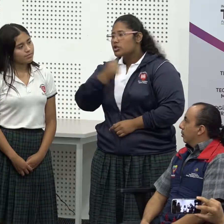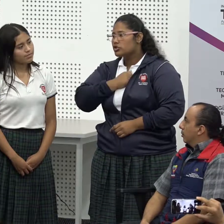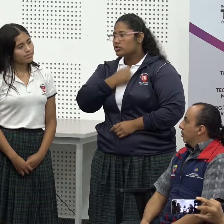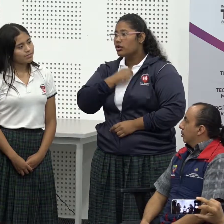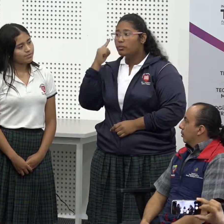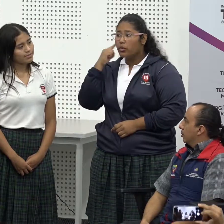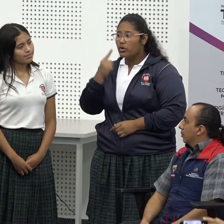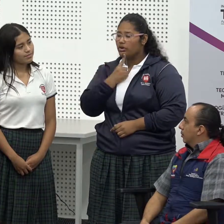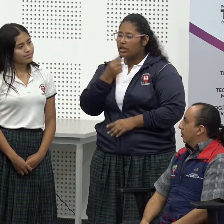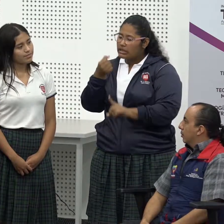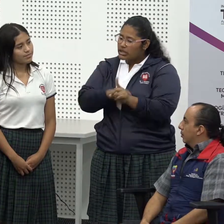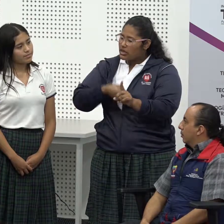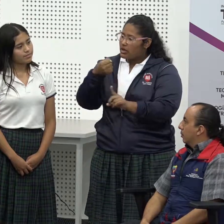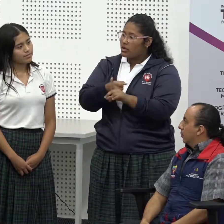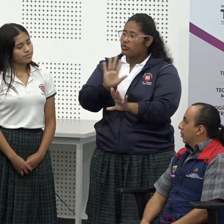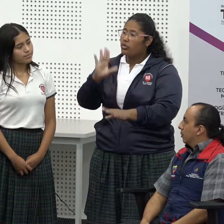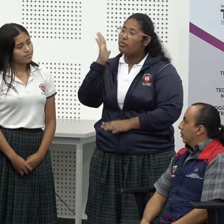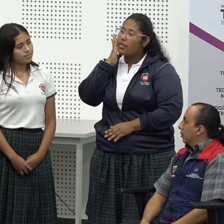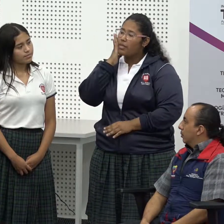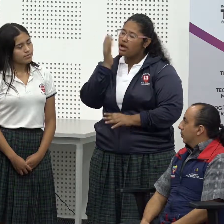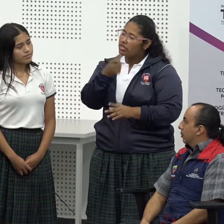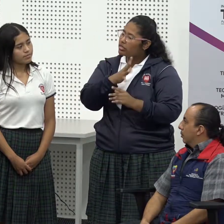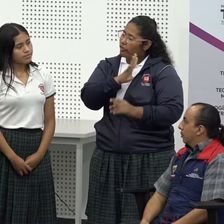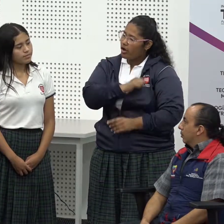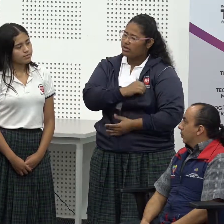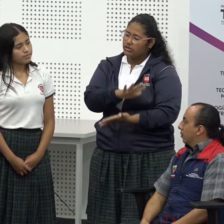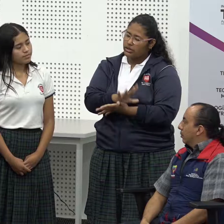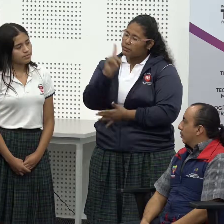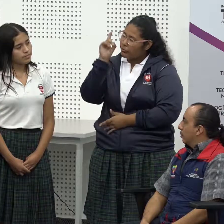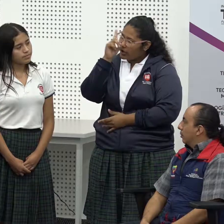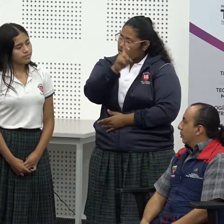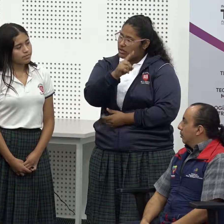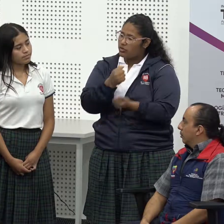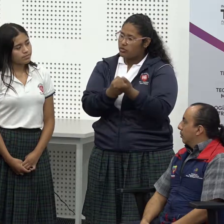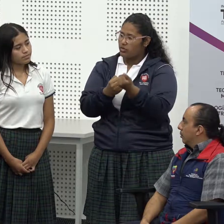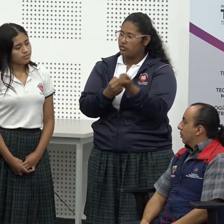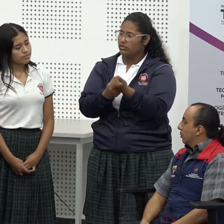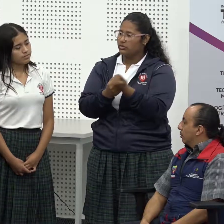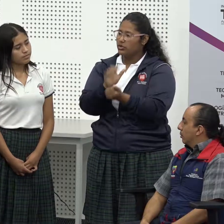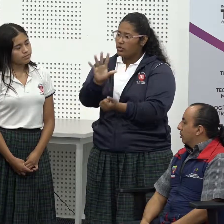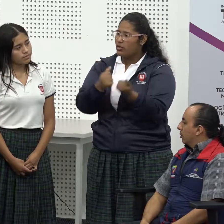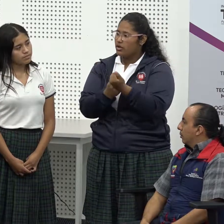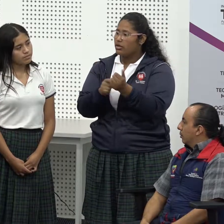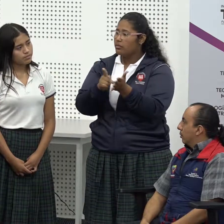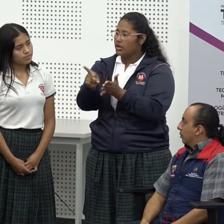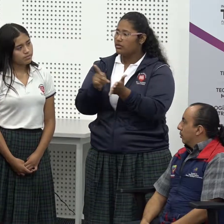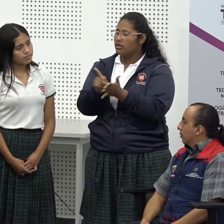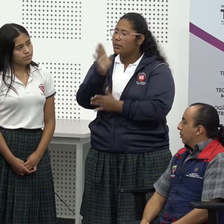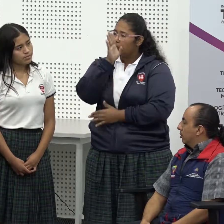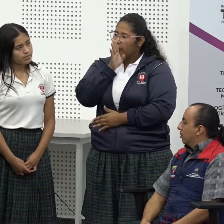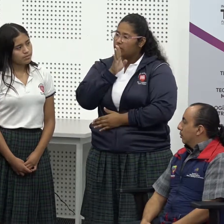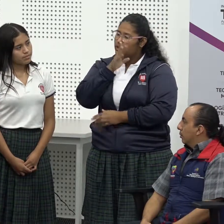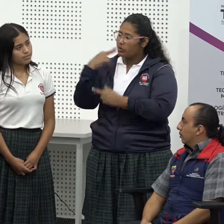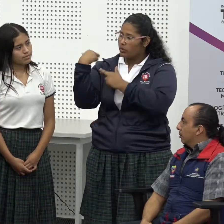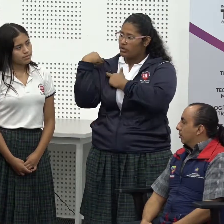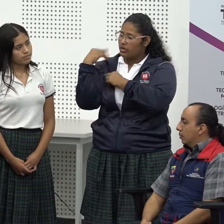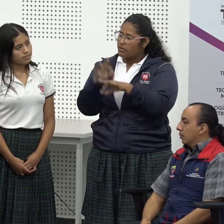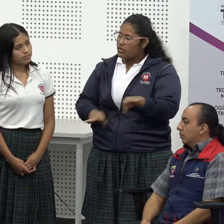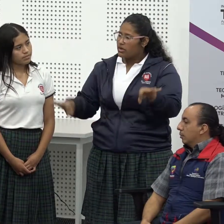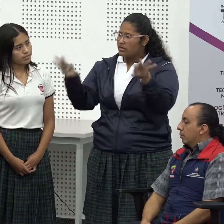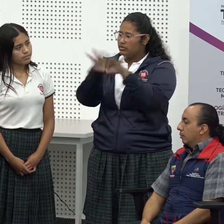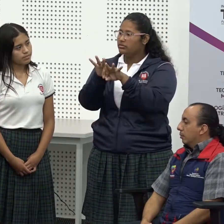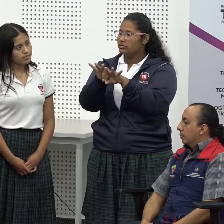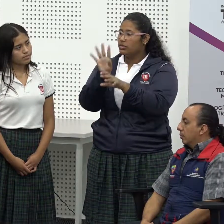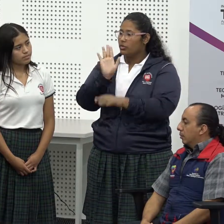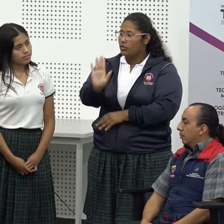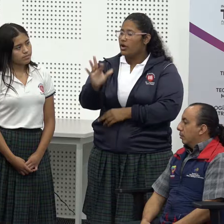que nosotros podamos enseñar ¿no? que el sordo pueda seguir luchando para seguir alcanzando metas ¿no? y seguir teniendo ese apoyo y